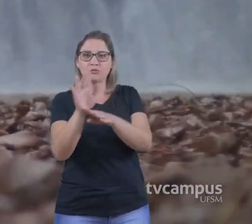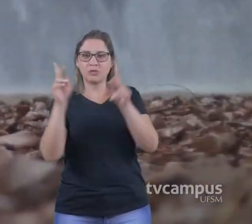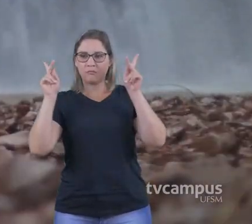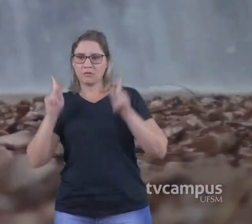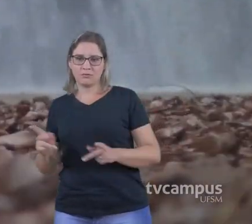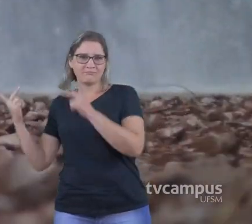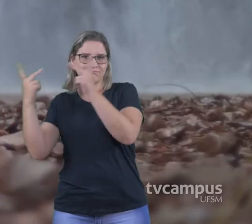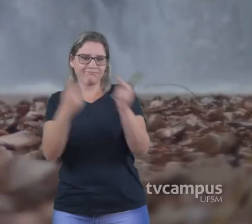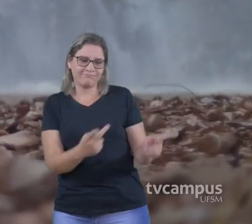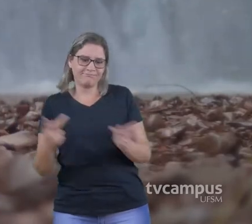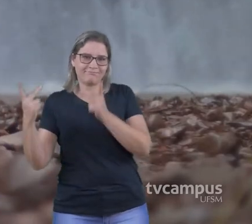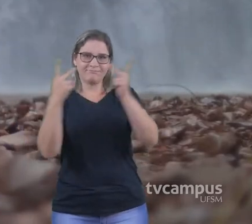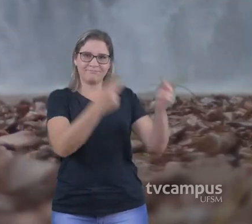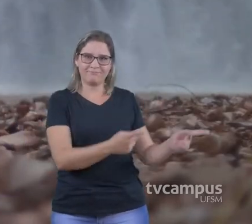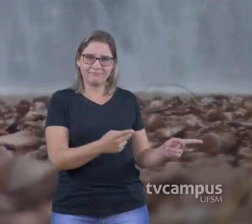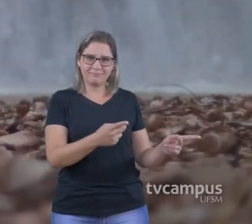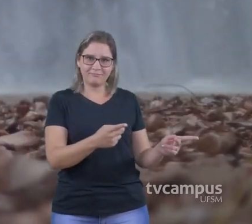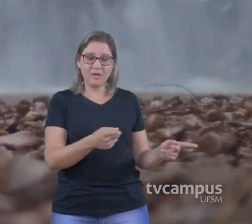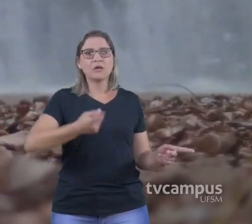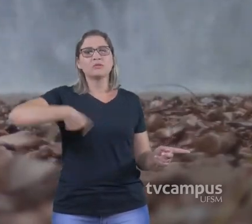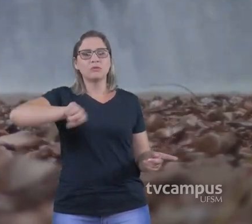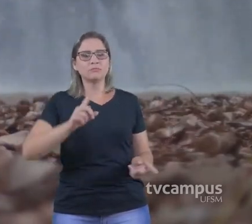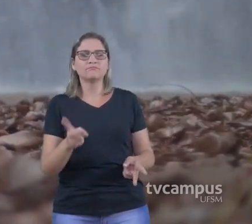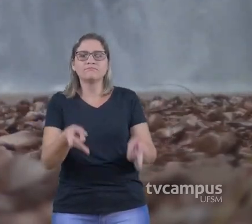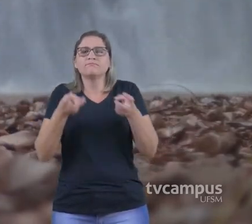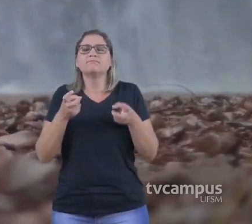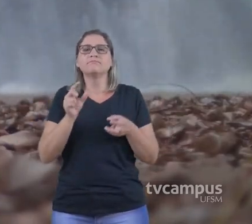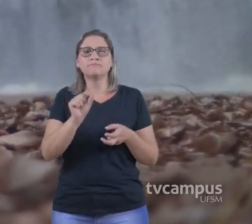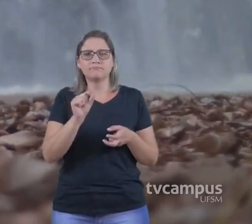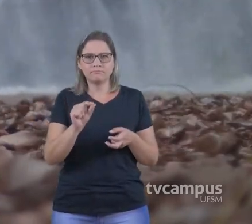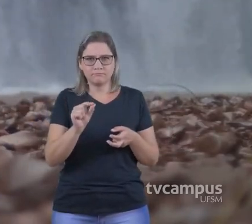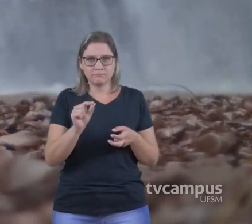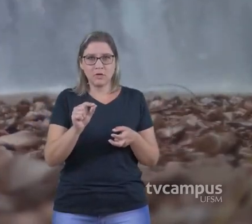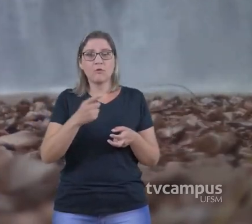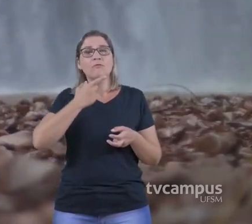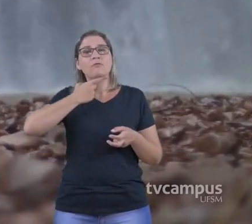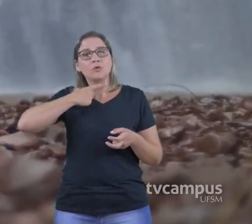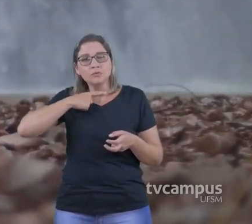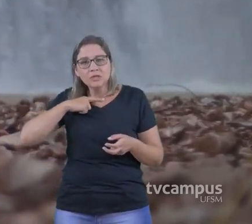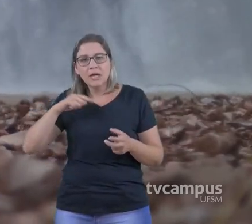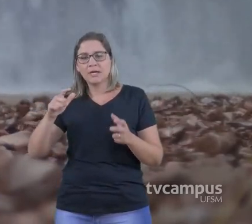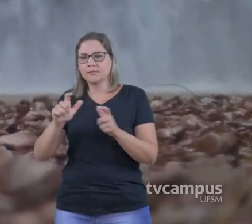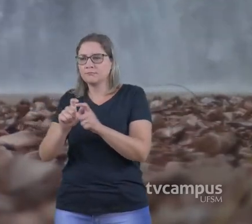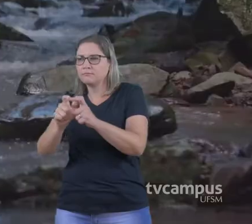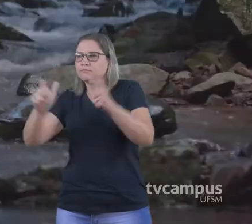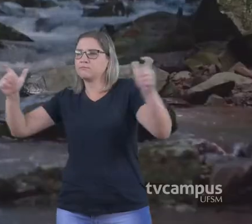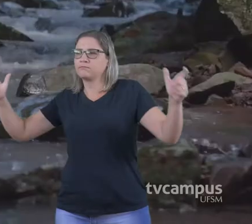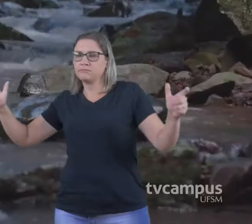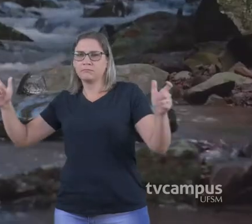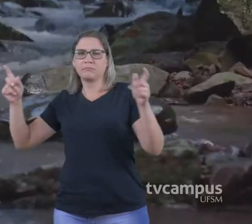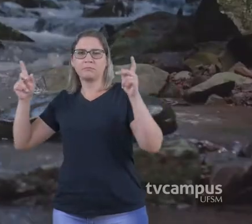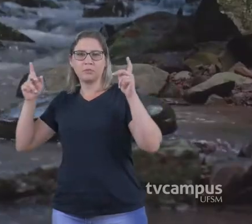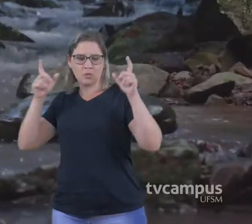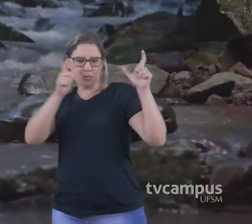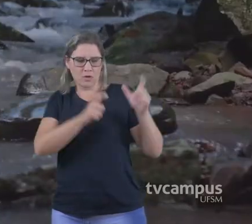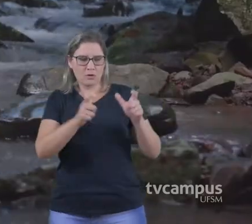turístico A nossa perspectiva No momento É aumentar A gama De